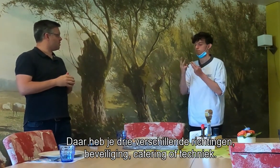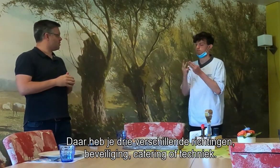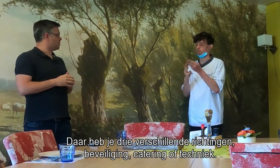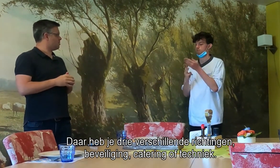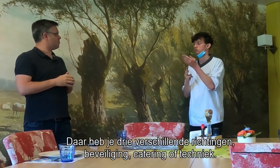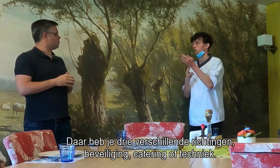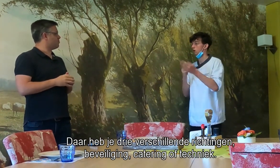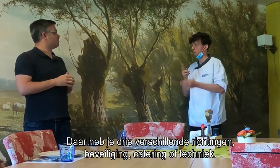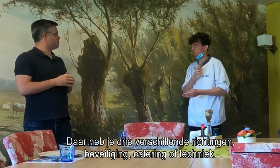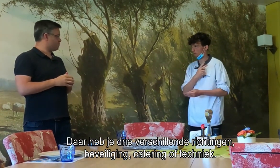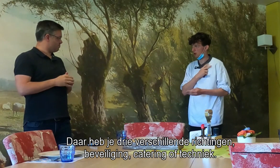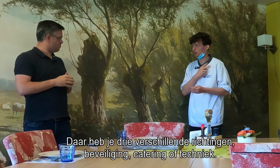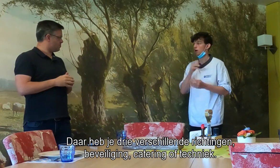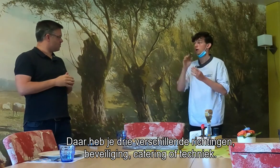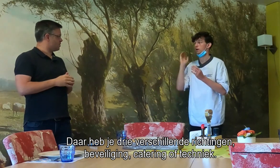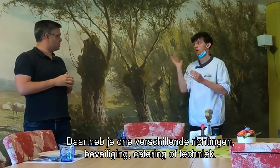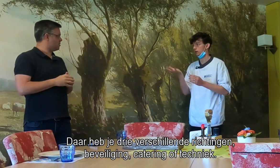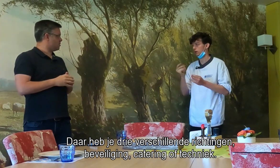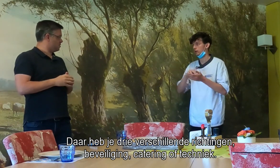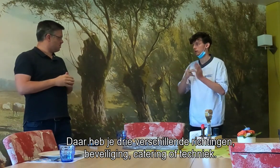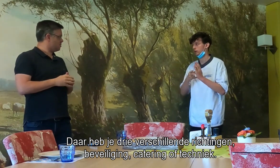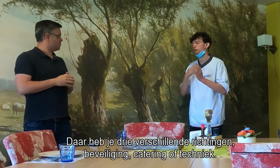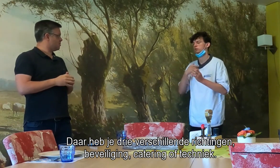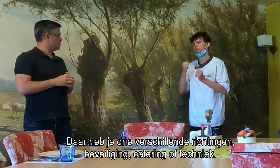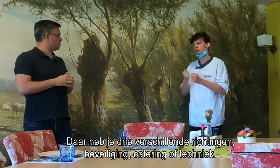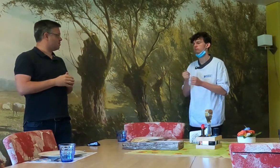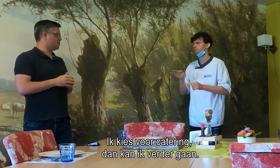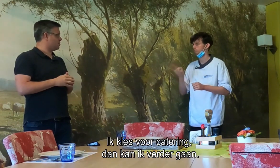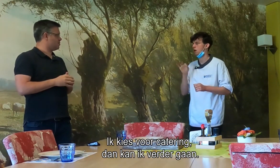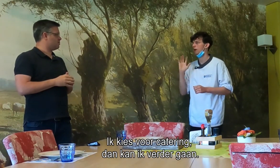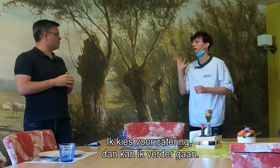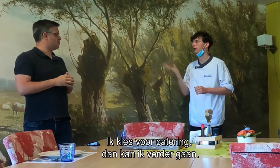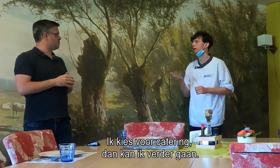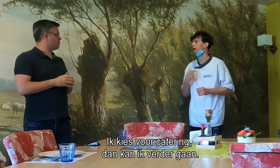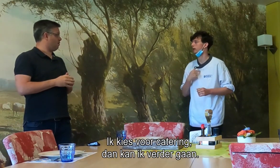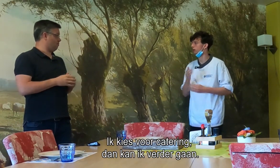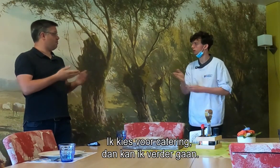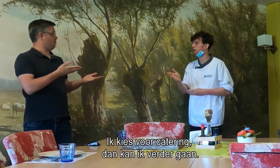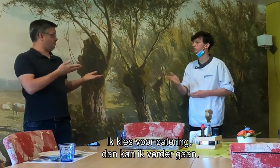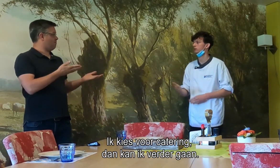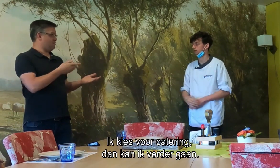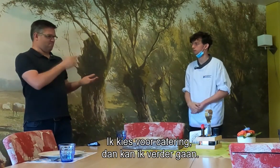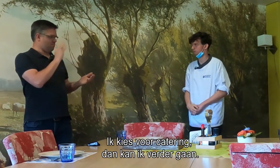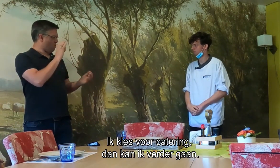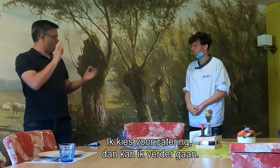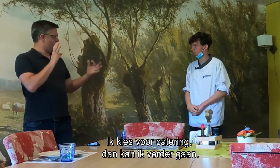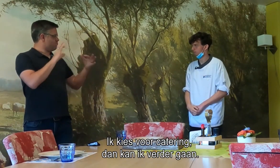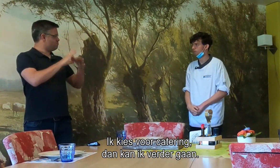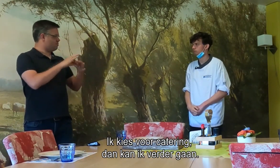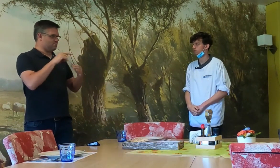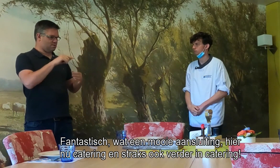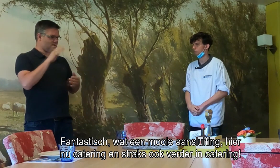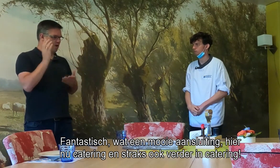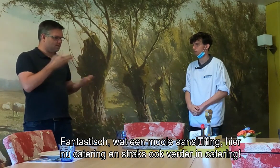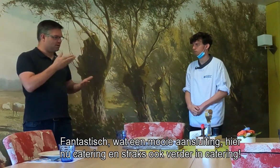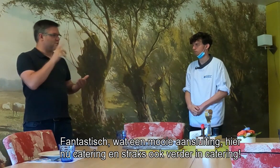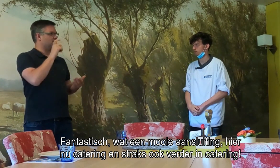je drie verschillende richtingen. Beveiliging, catering of techniek. Ik kies voor catering. Want dan kan ik gewoon verder gaan. Fantastisch. Wat een mooie